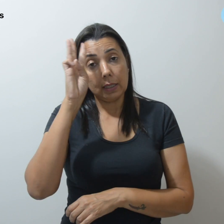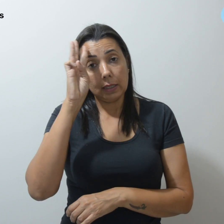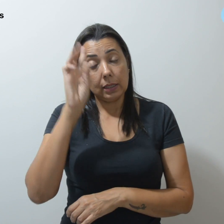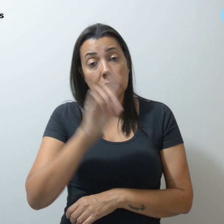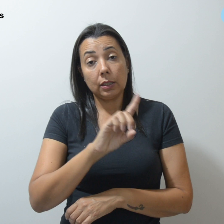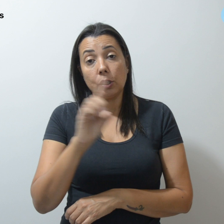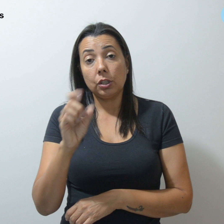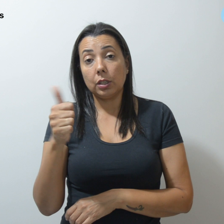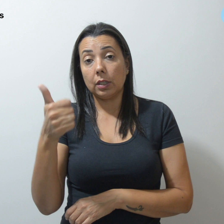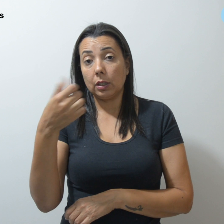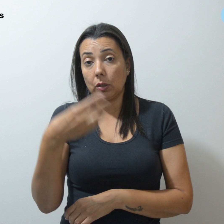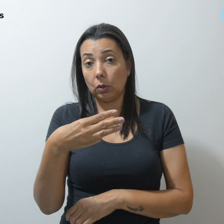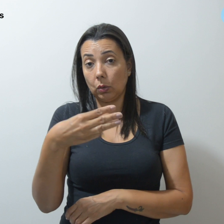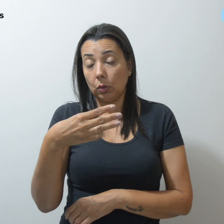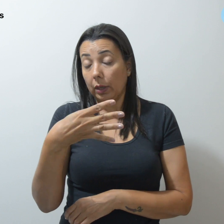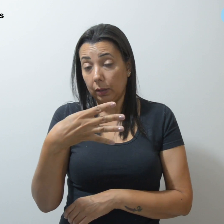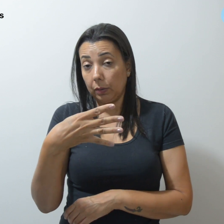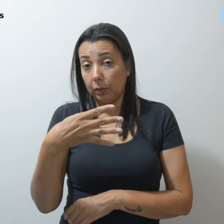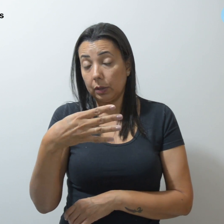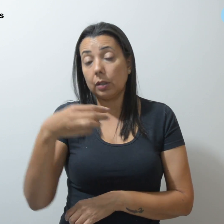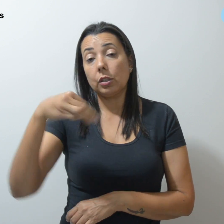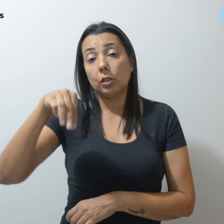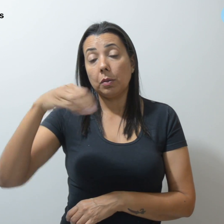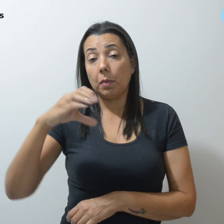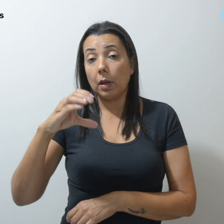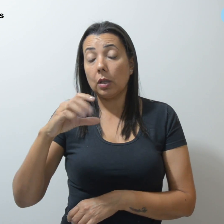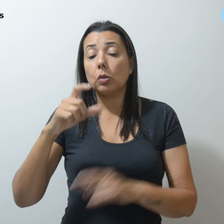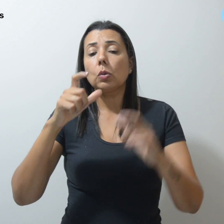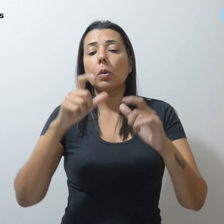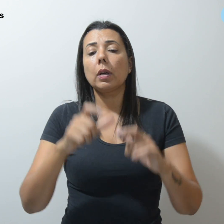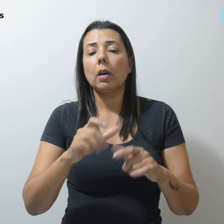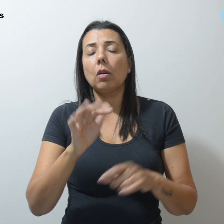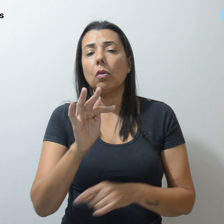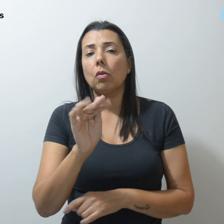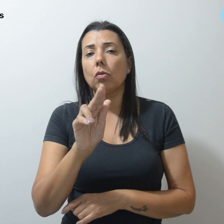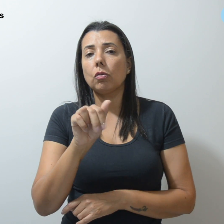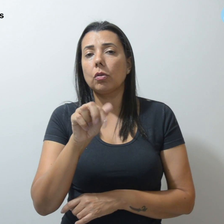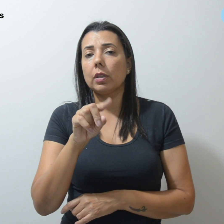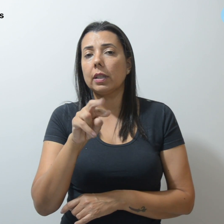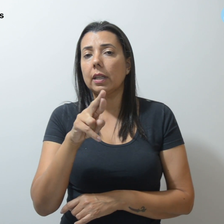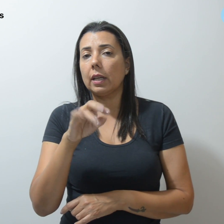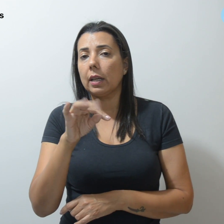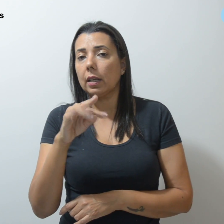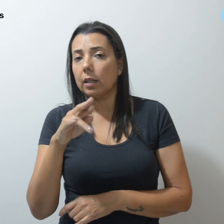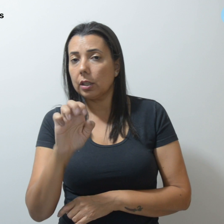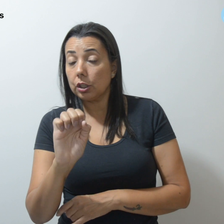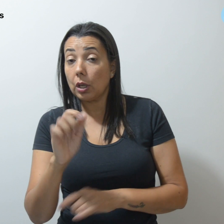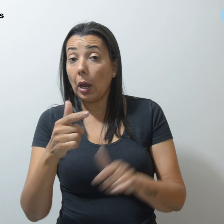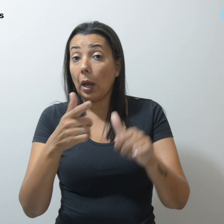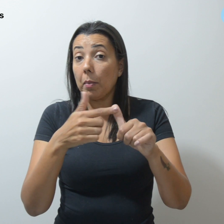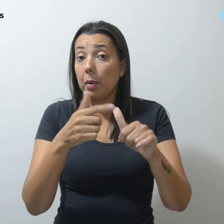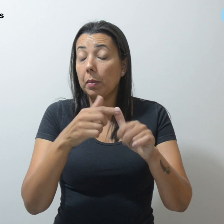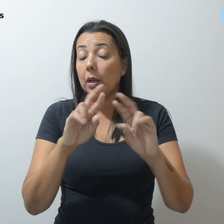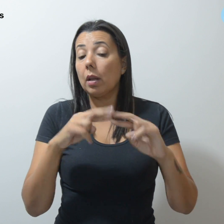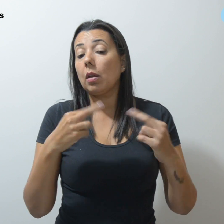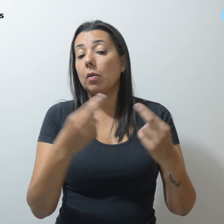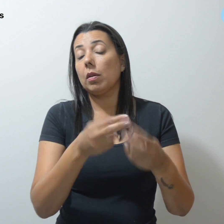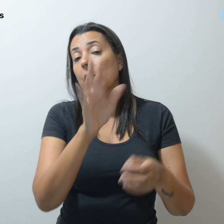14 de março, no estacionamento da Funarte. Essa é a primeira Assembleia Geral deste